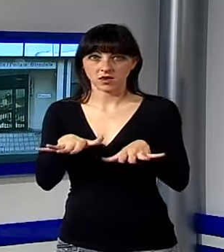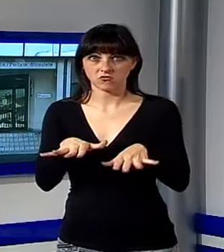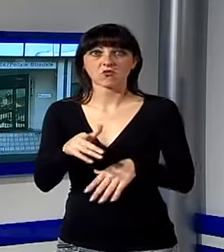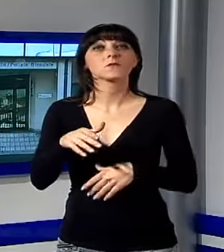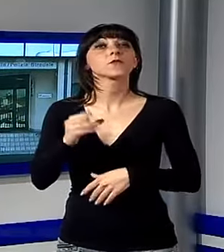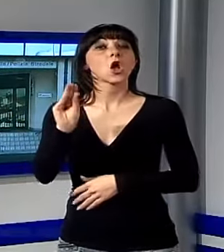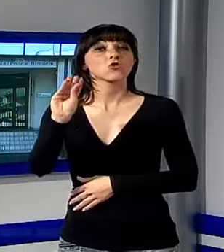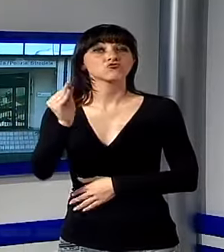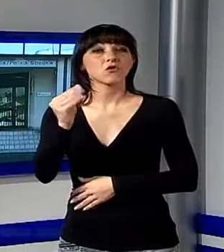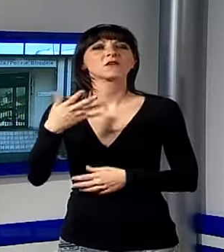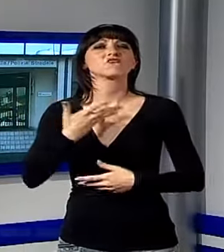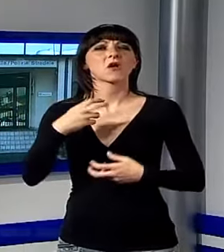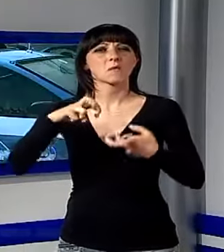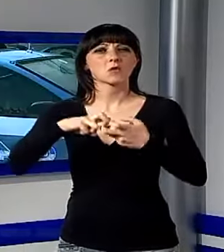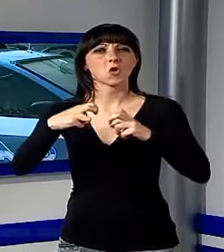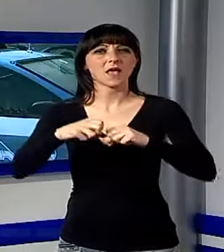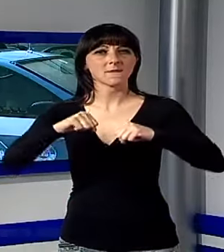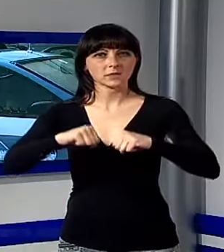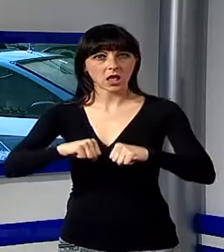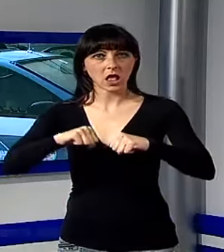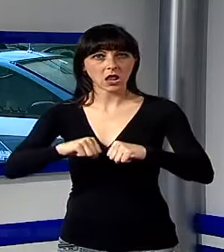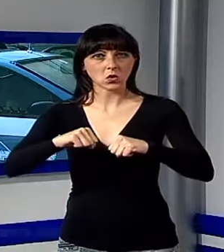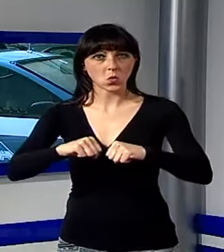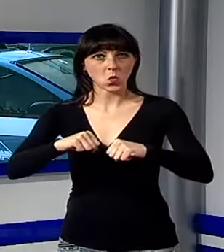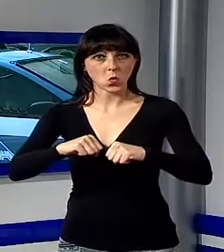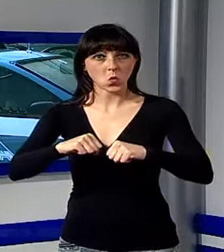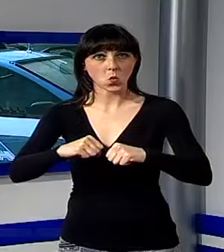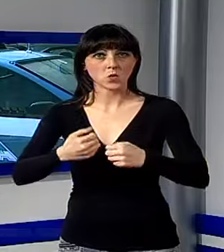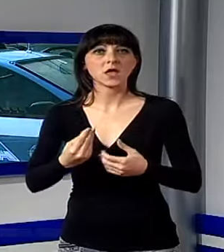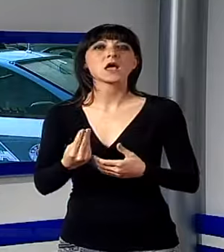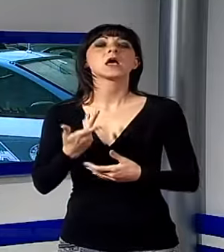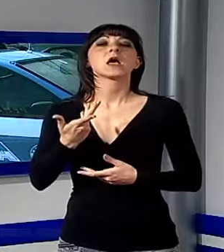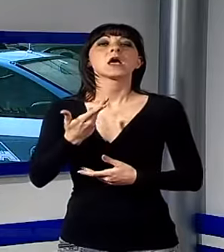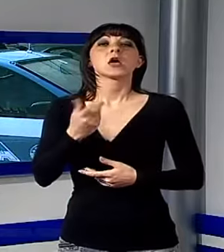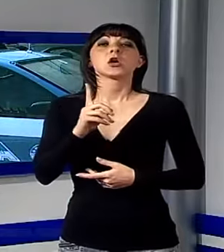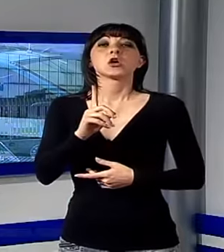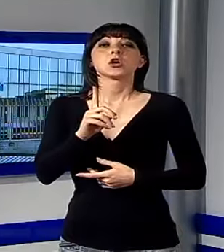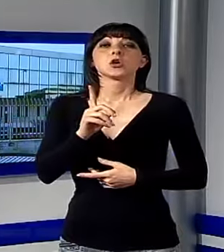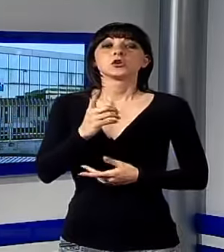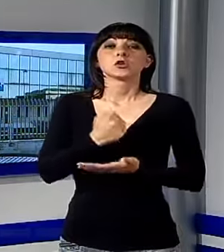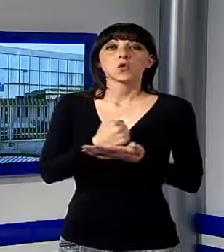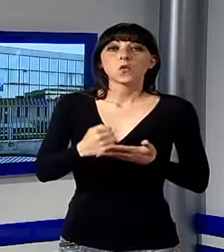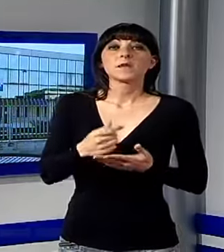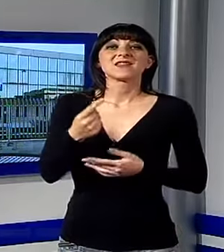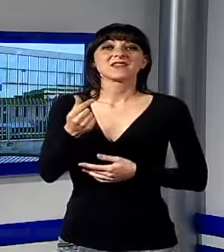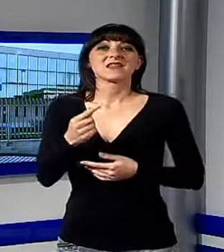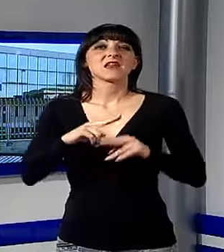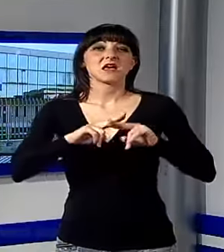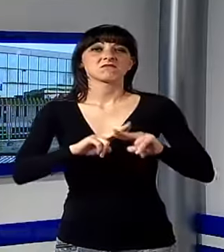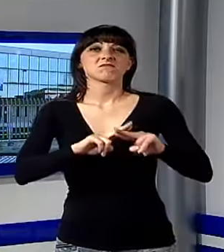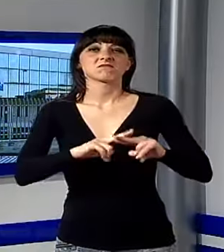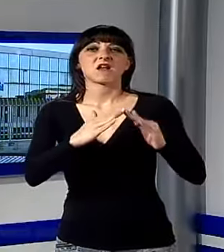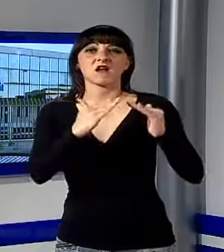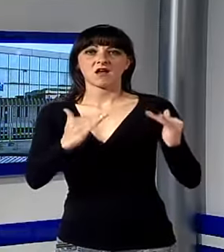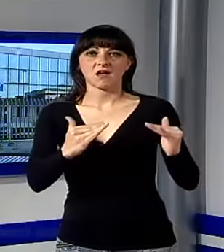giovane avrebbe qualche problema di salute e non ha con sé né documenti né denaro. Non è la prima volta che si allontana, l'ultima